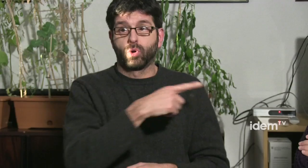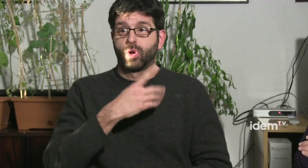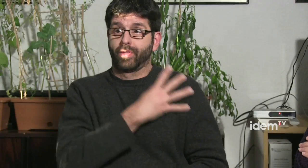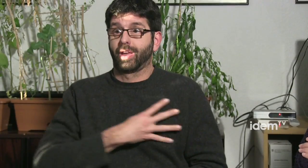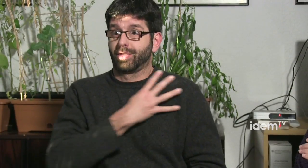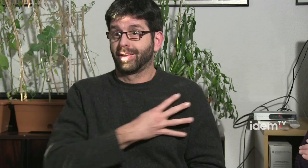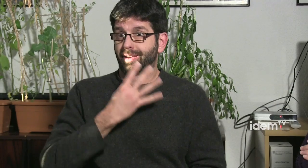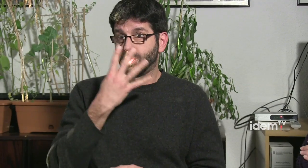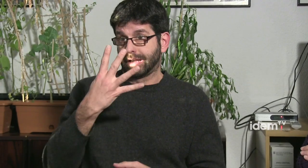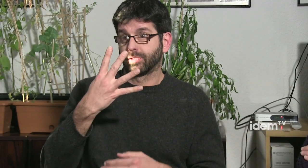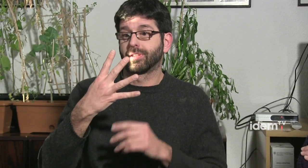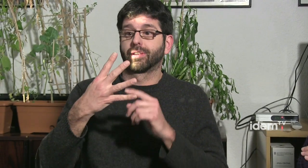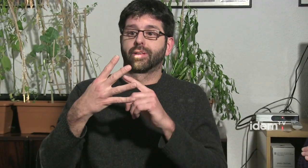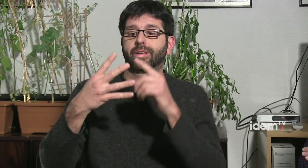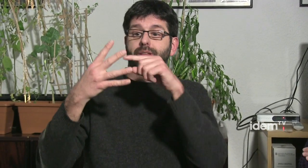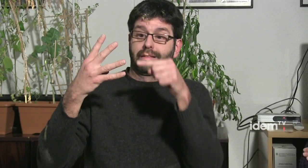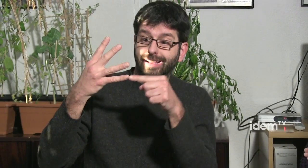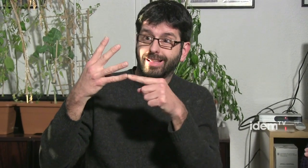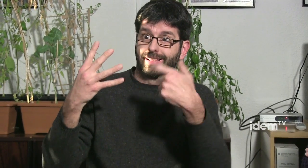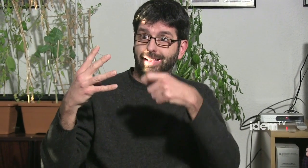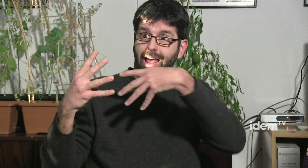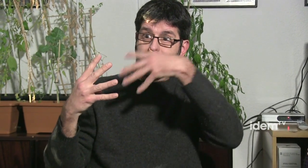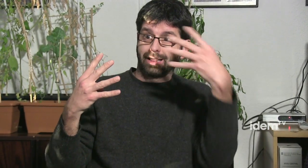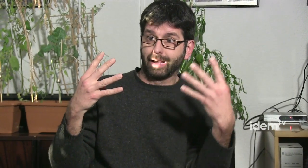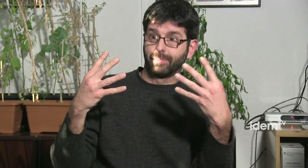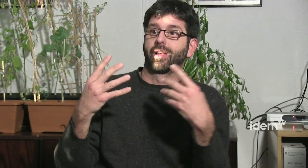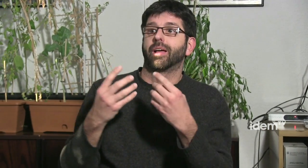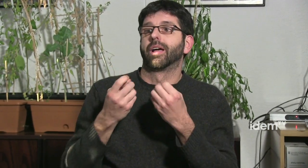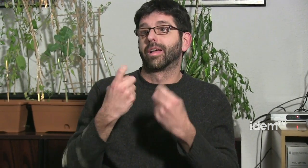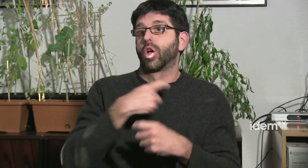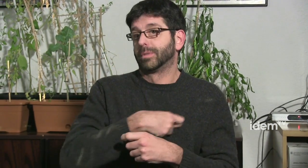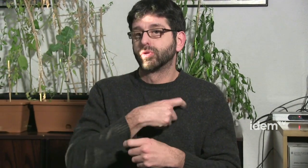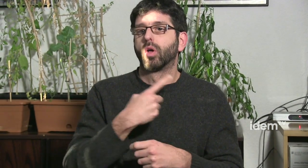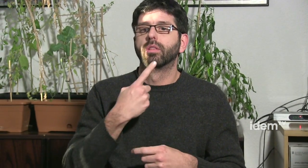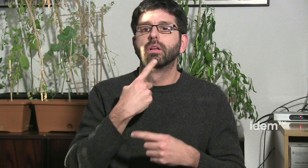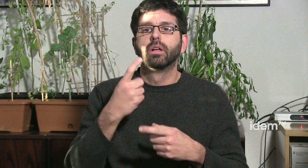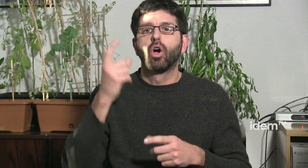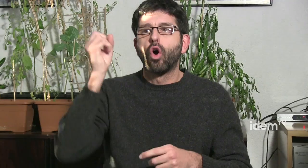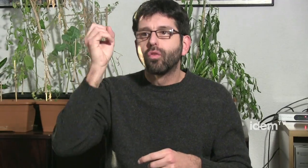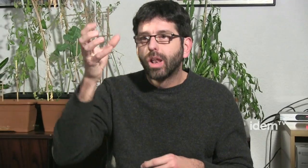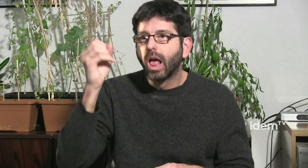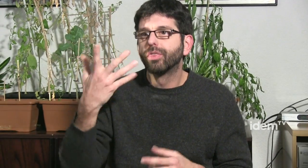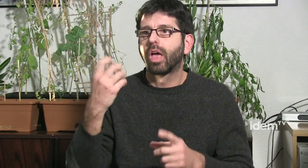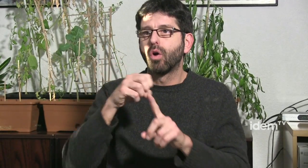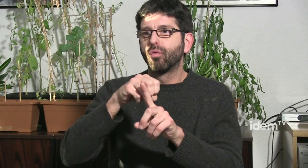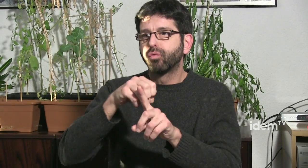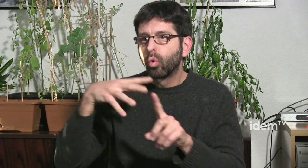la FESOCA ens va demanar a quatre comissions i a la quarta comissió està